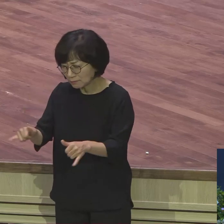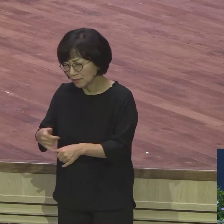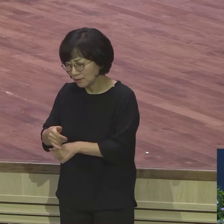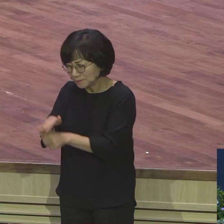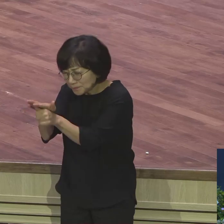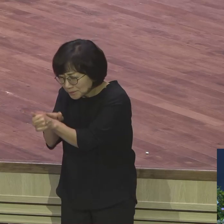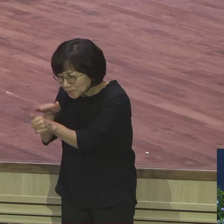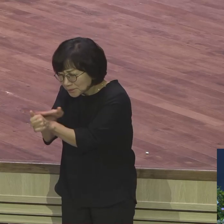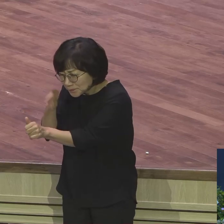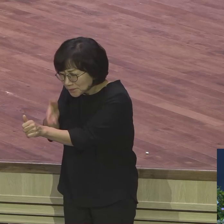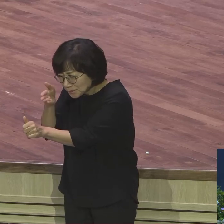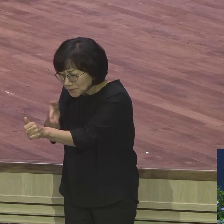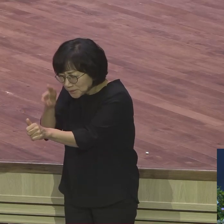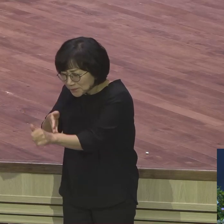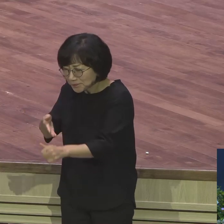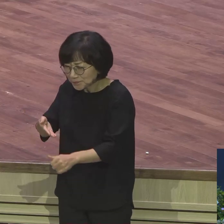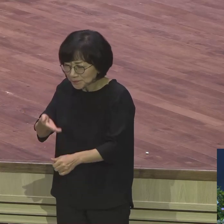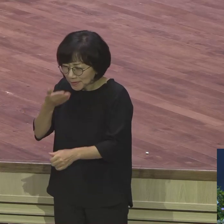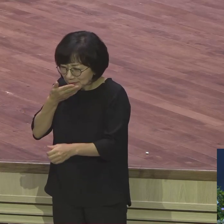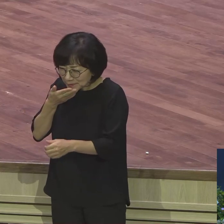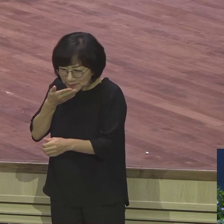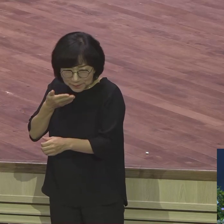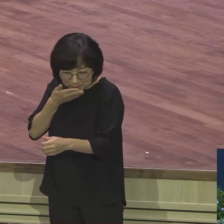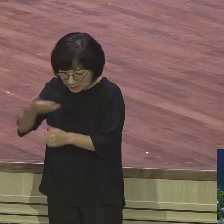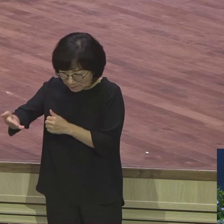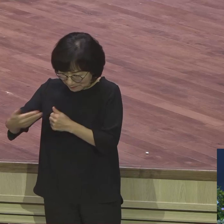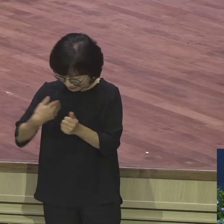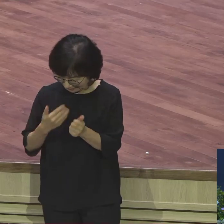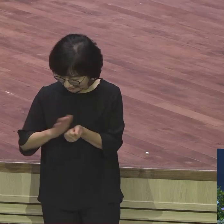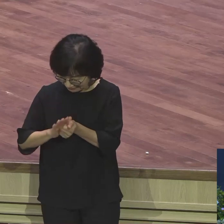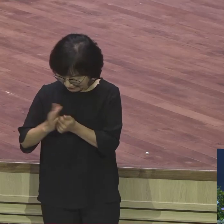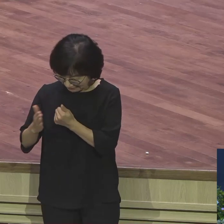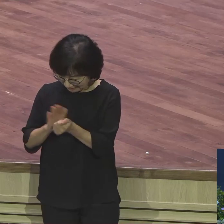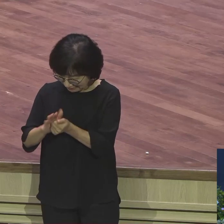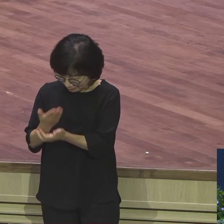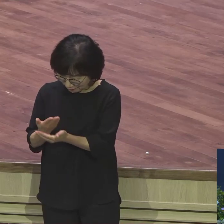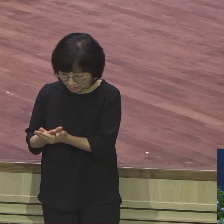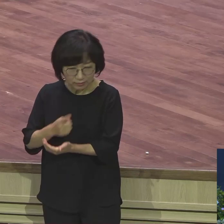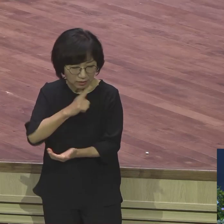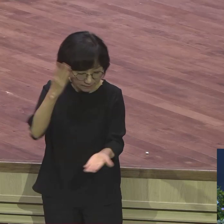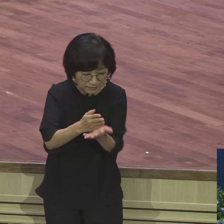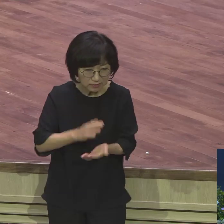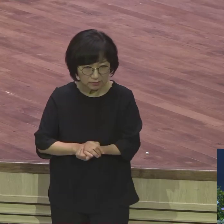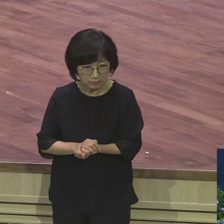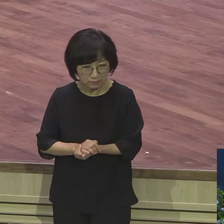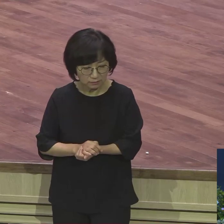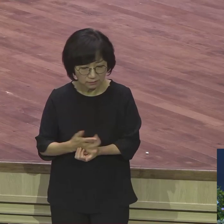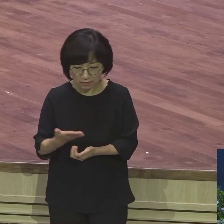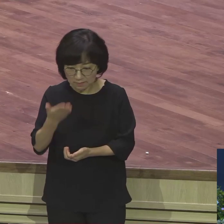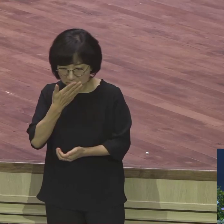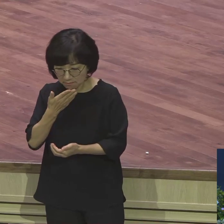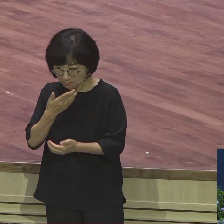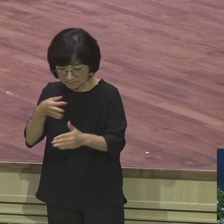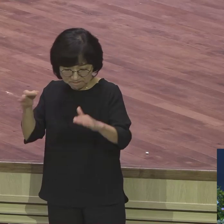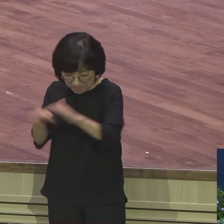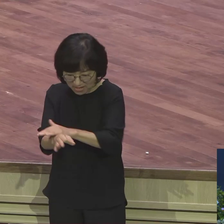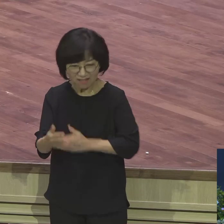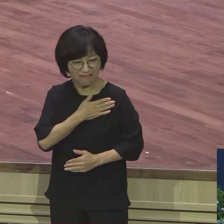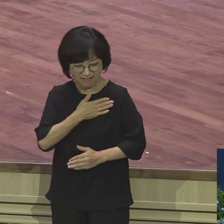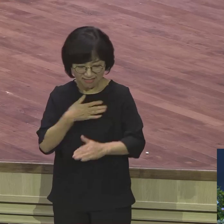하나님의 사람이 불신자 얻어먹겠어요 사는 거요 한 분 사면 한 분 사고 열 분 더